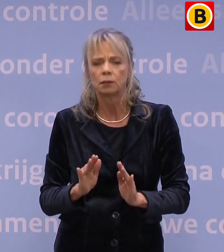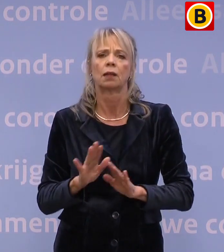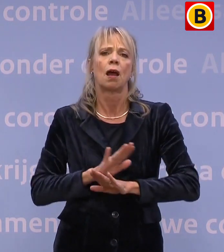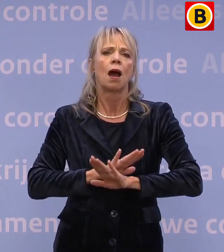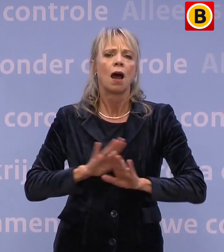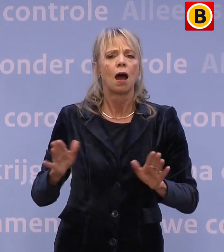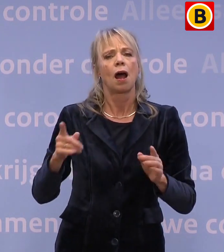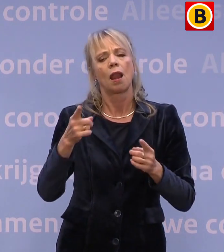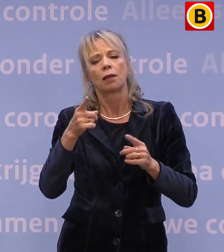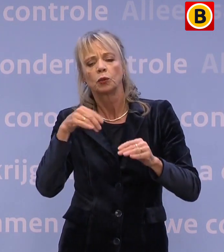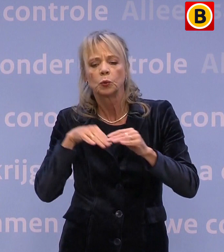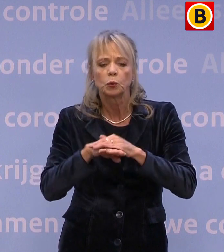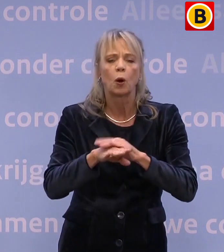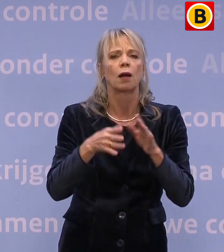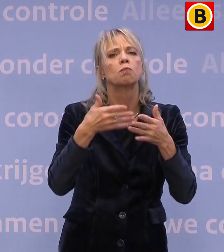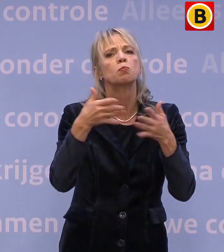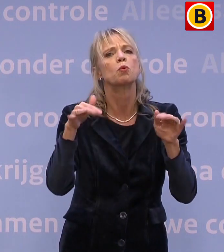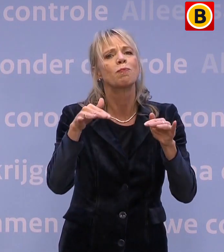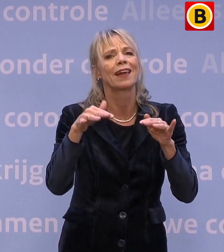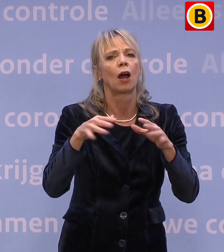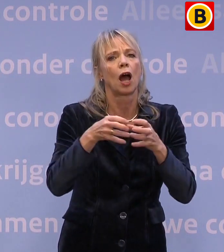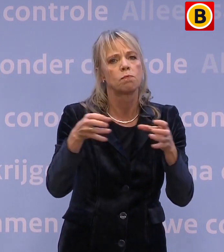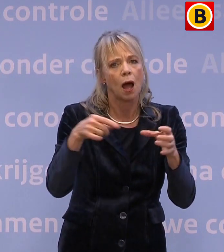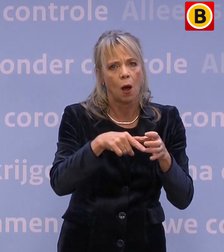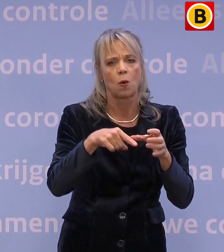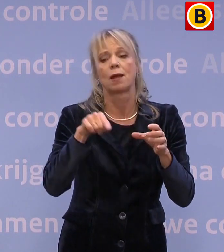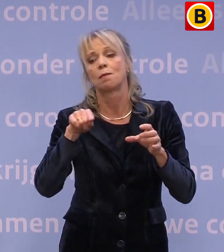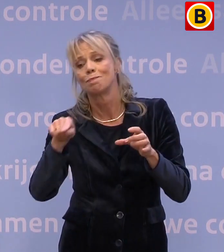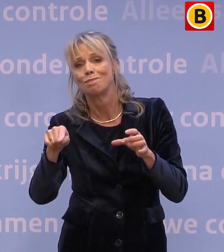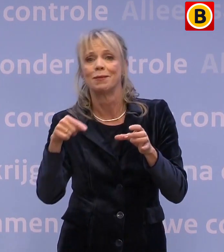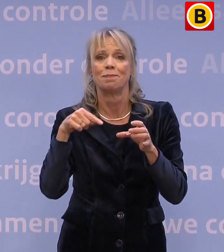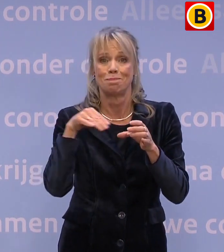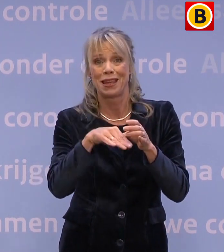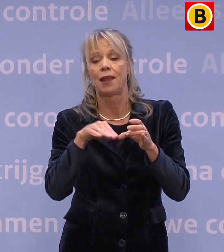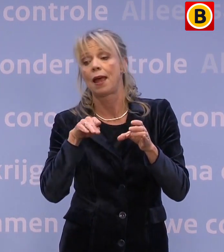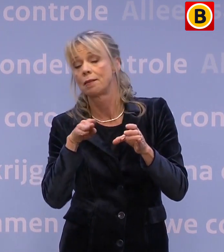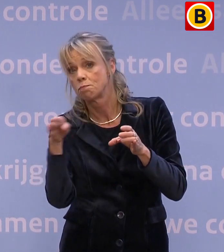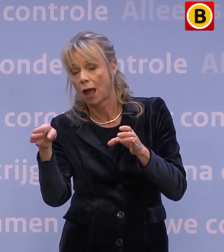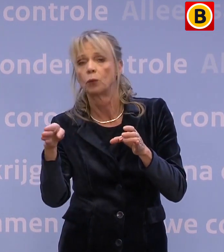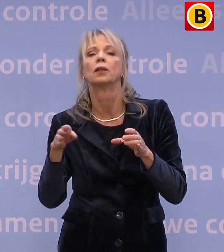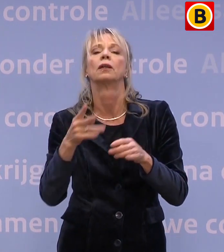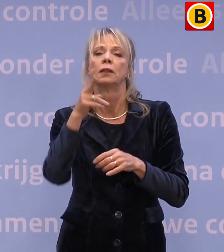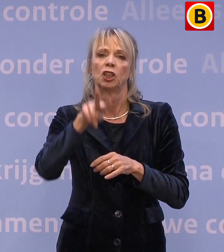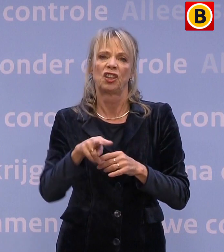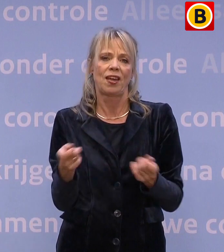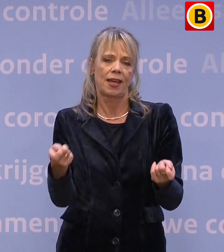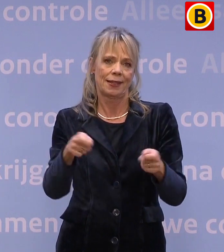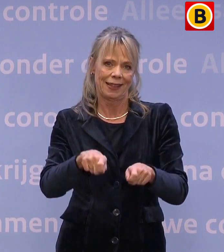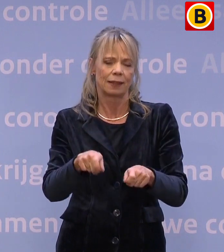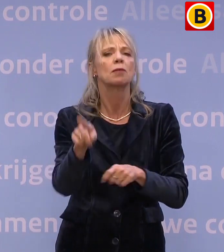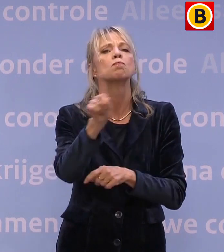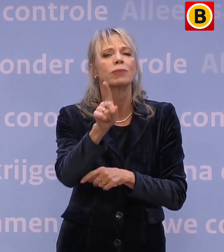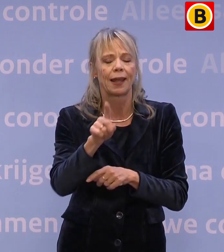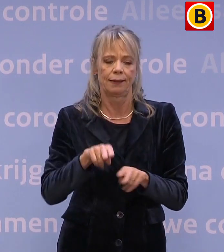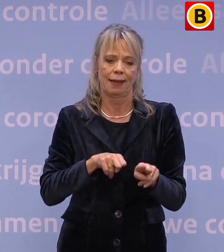doorstroomlocaties binnen en buiten voor twee weken dicht. Dat is dus heel breed. Het geldt voor de